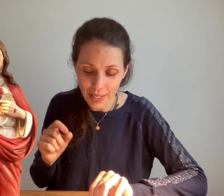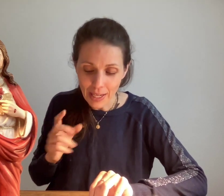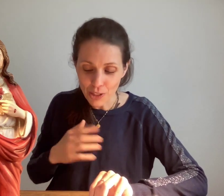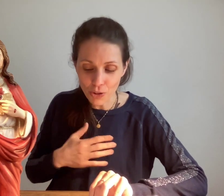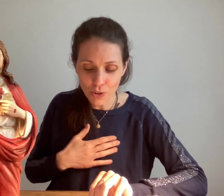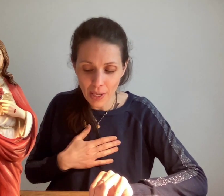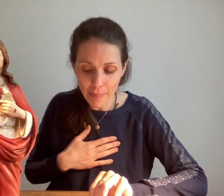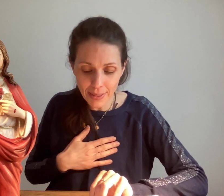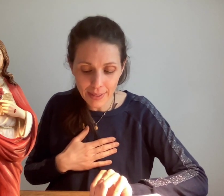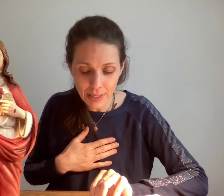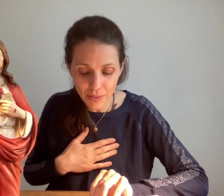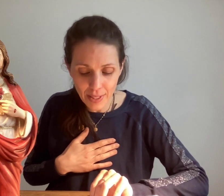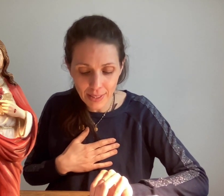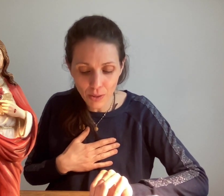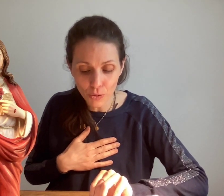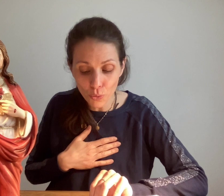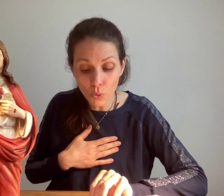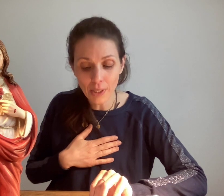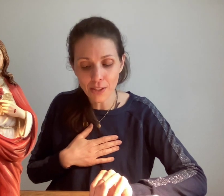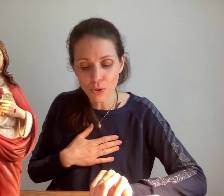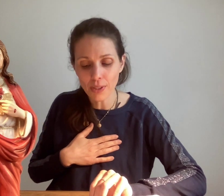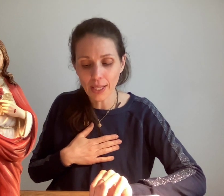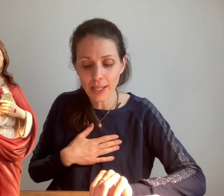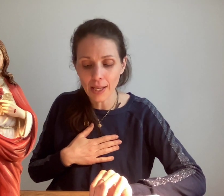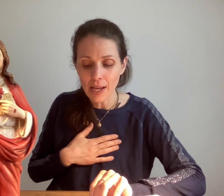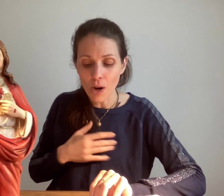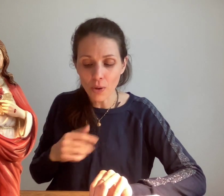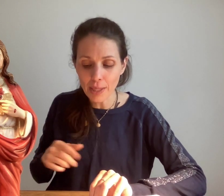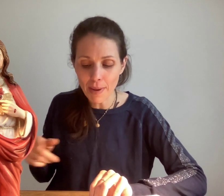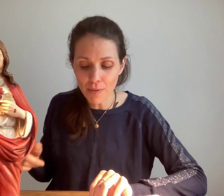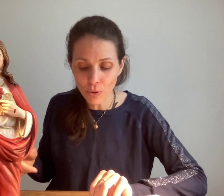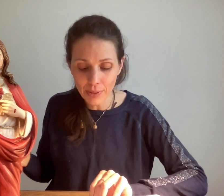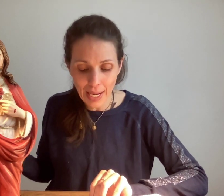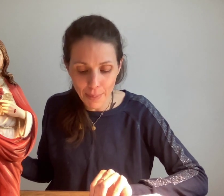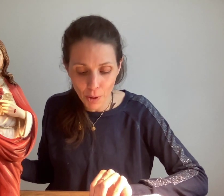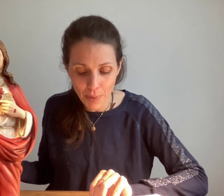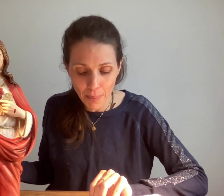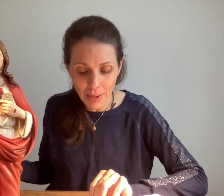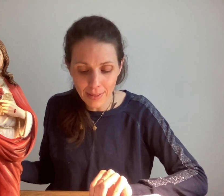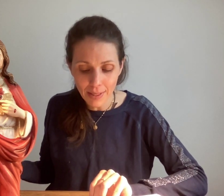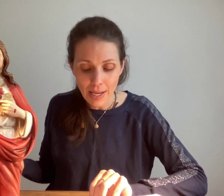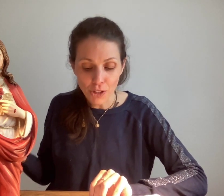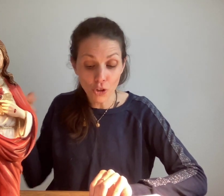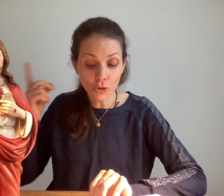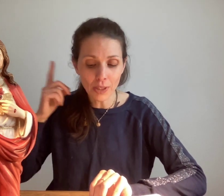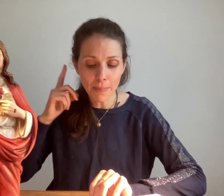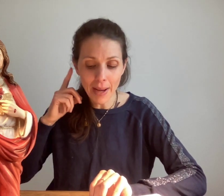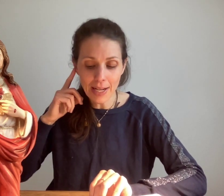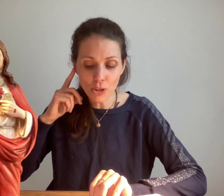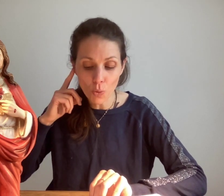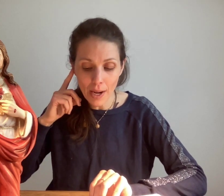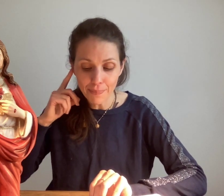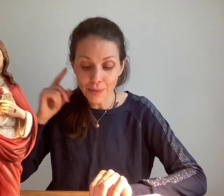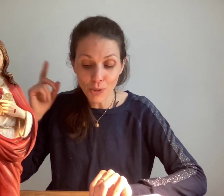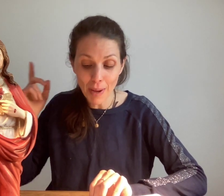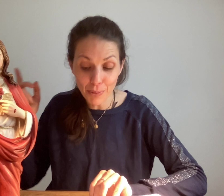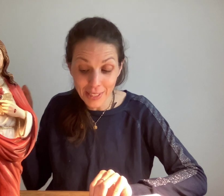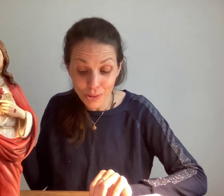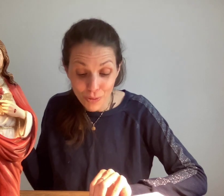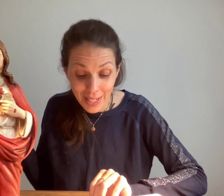» Je ne serais pas satisfait si dans toutes les choses créées, en qui ma volonté à la première place, je n'entendais pas la joie de ma petite nouvelle